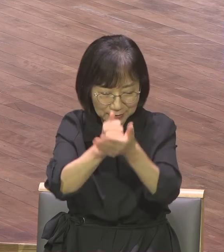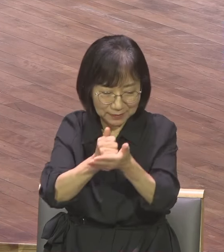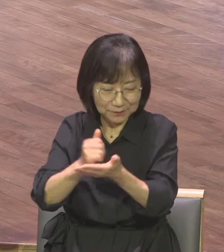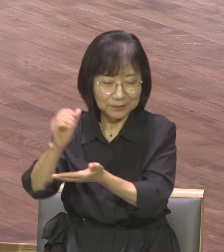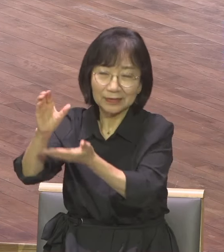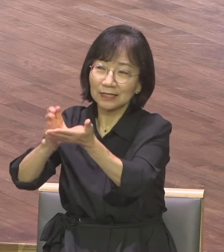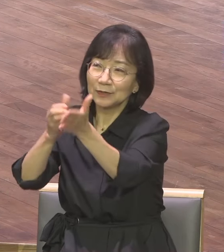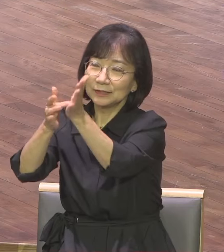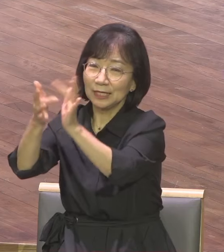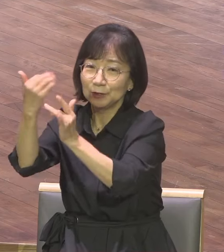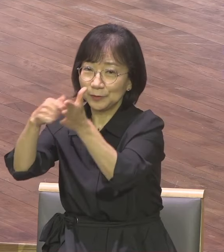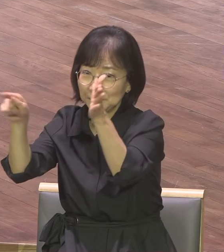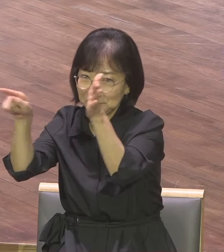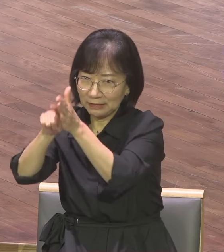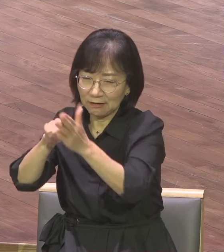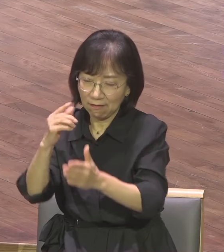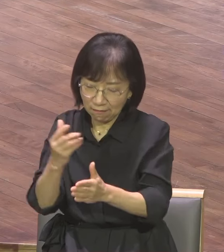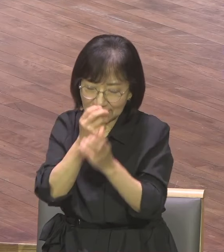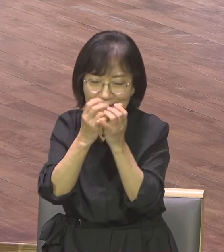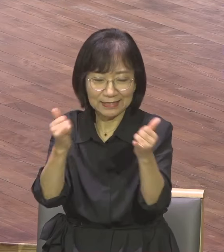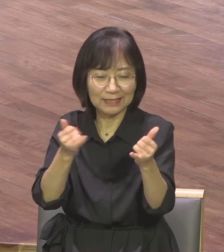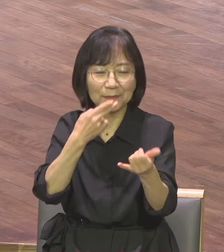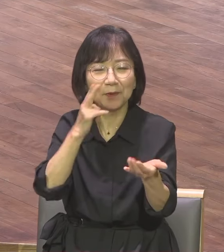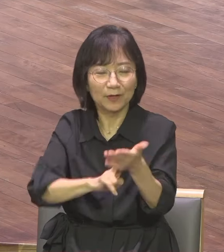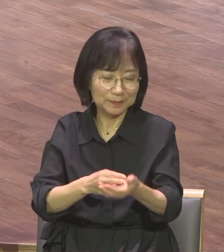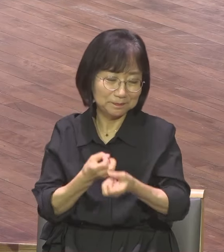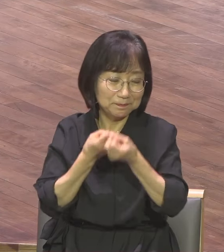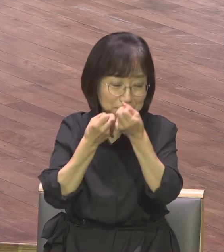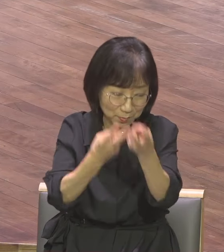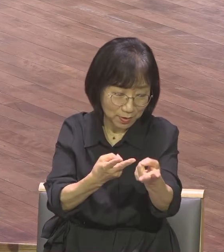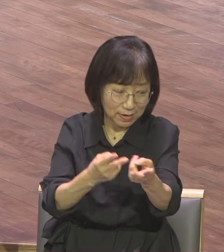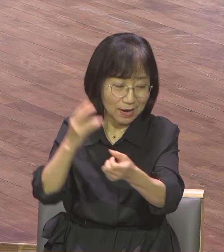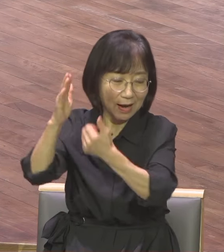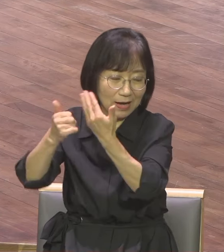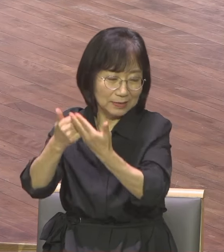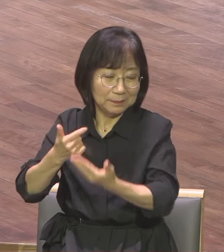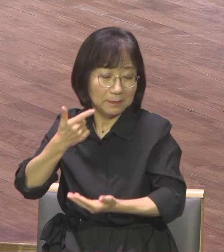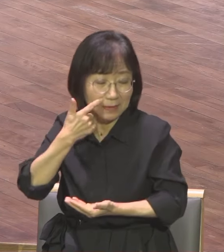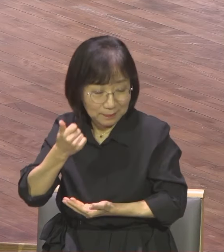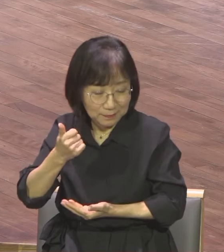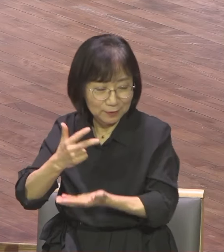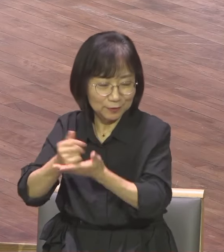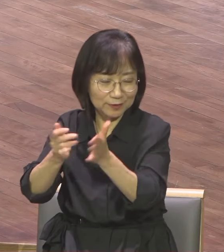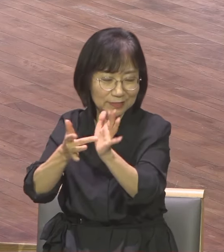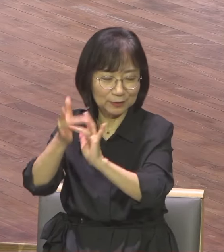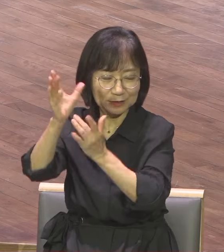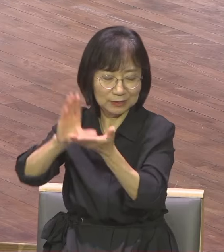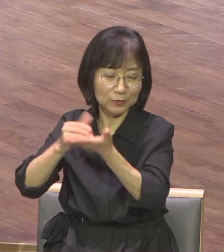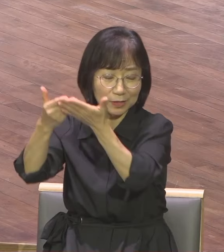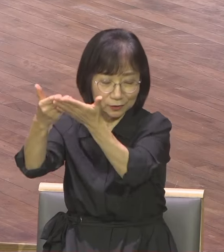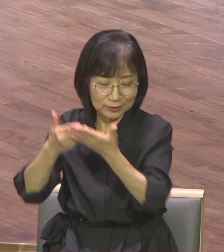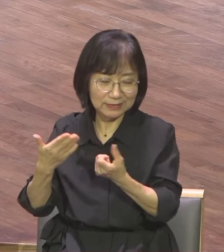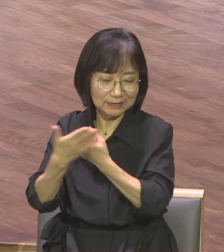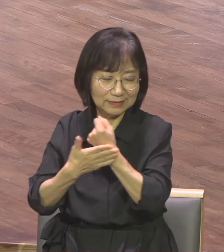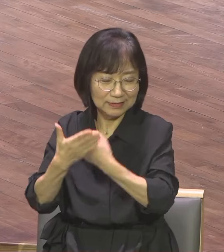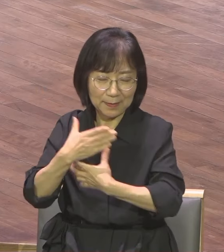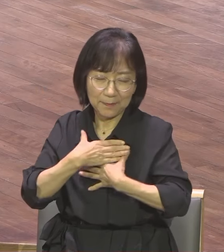신실한 자들에게 편지하노니 하나님 우리 아버지와 주 예수 그리스도로부터 은혜와 평강이 너에게